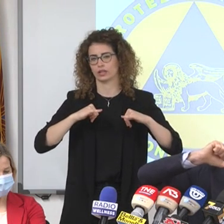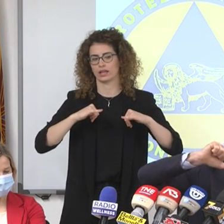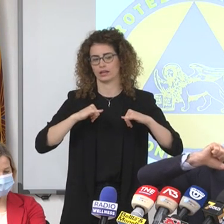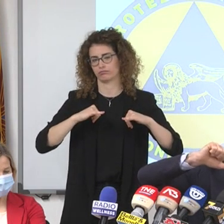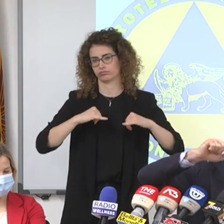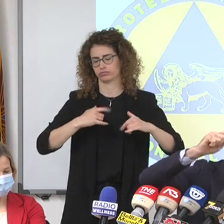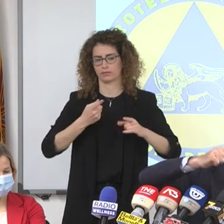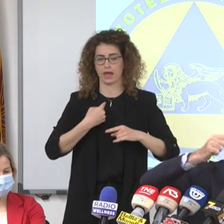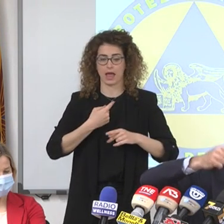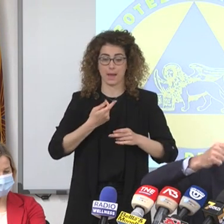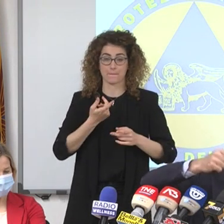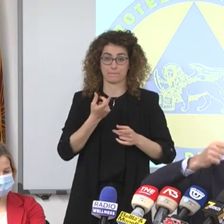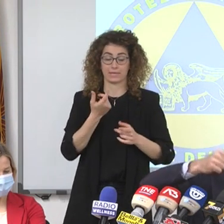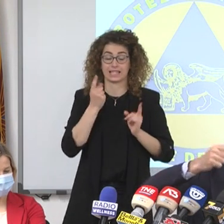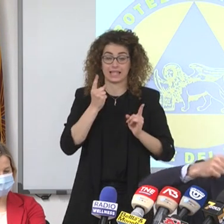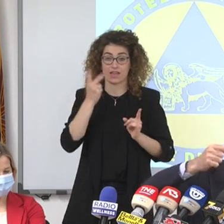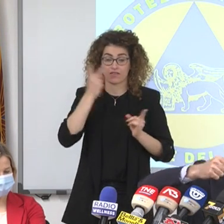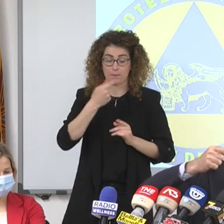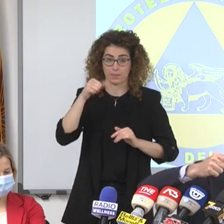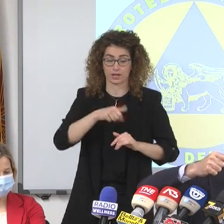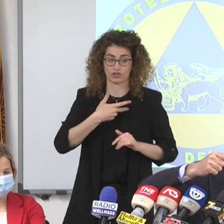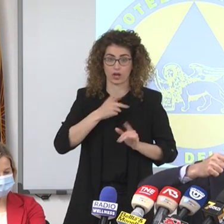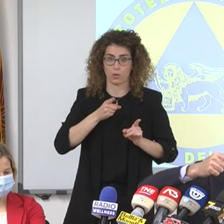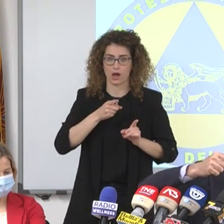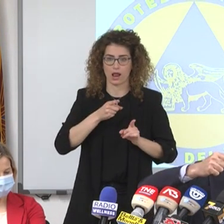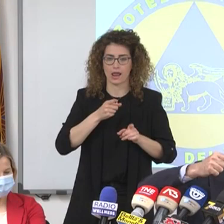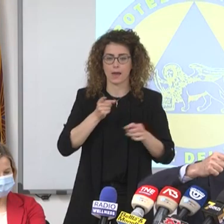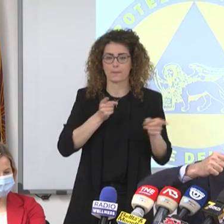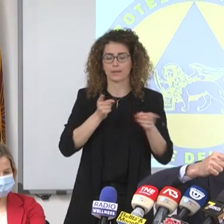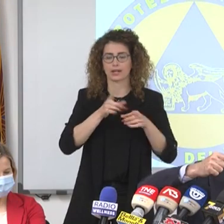se mai ce l'avremmo, sia nella fase iniziale della stagione estiva.